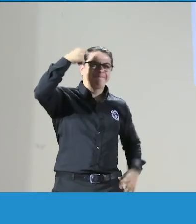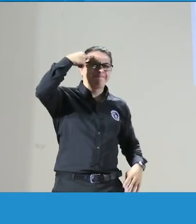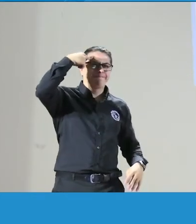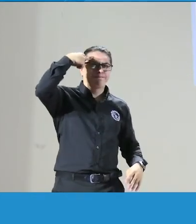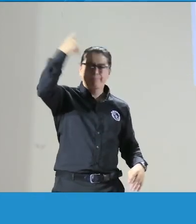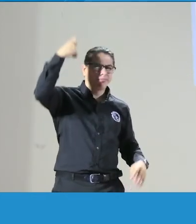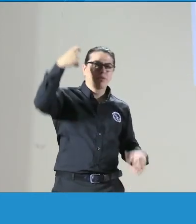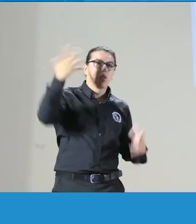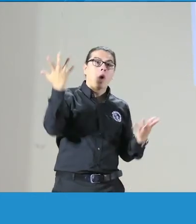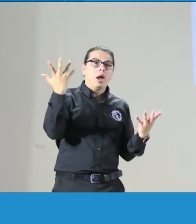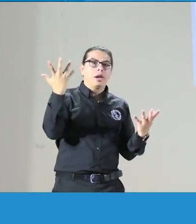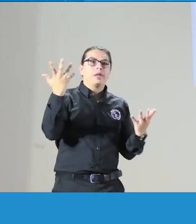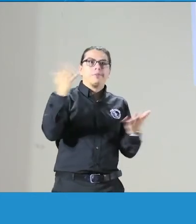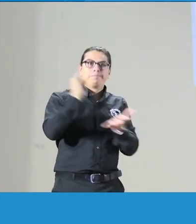Entonces, teníamos un reto.